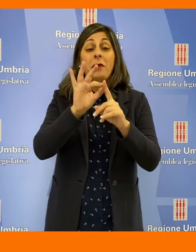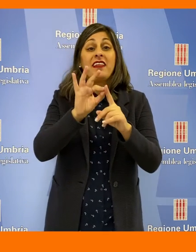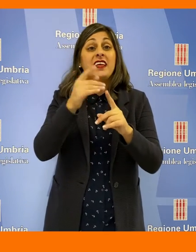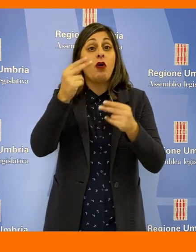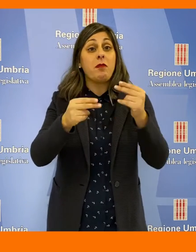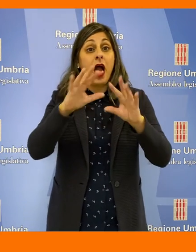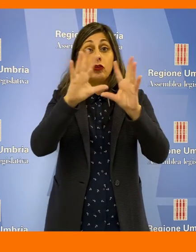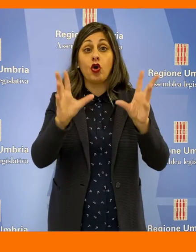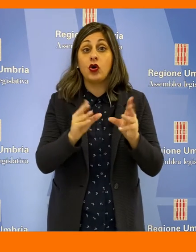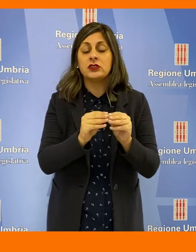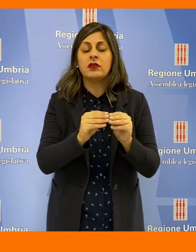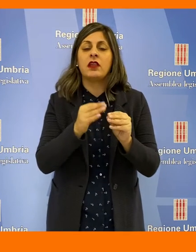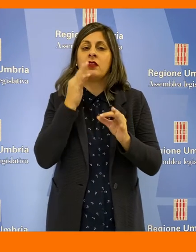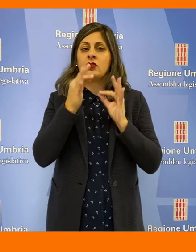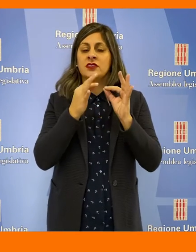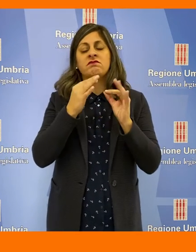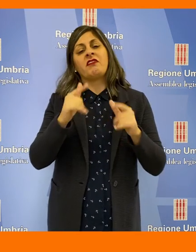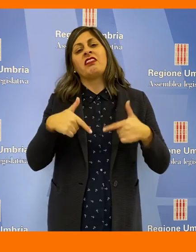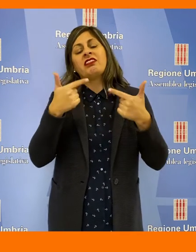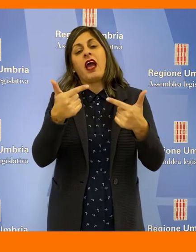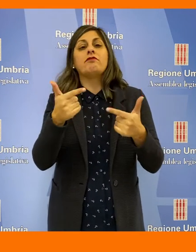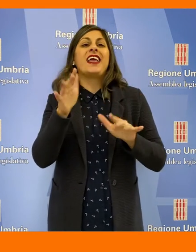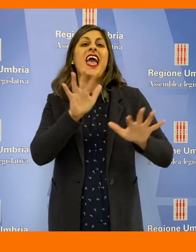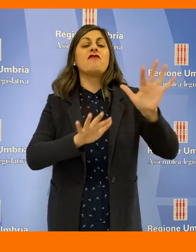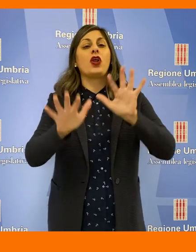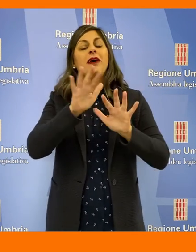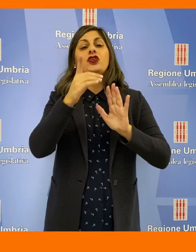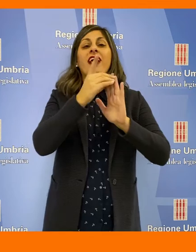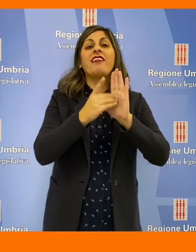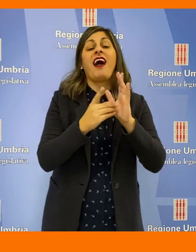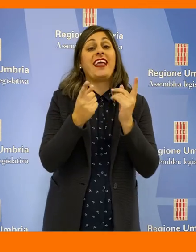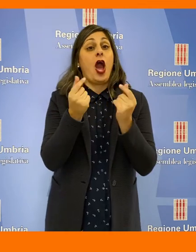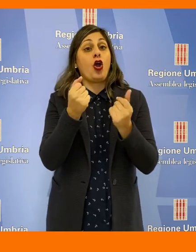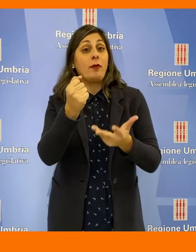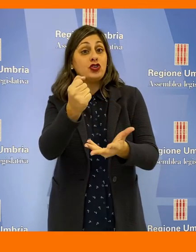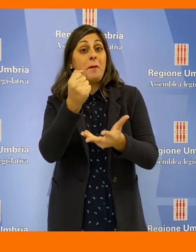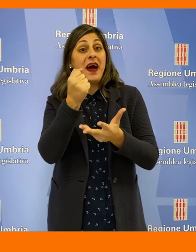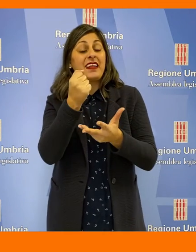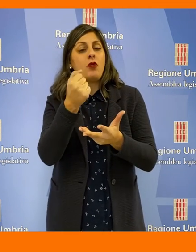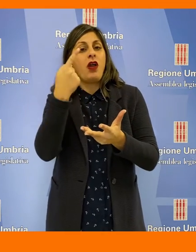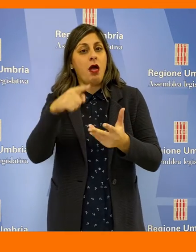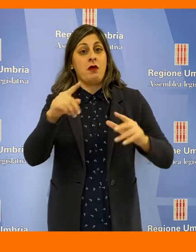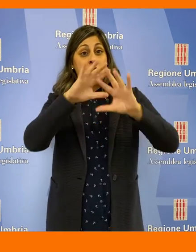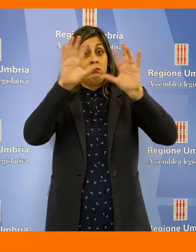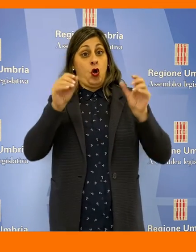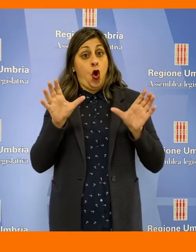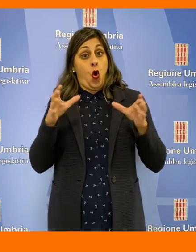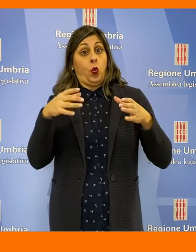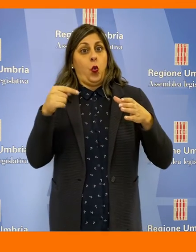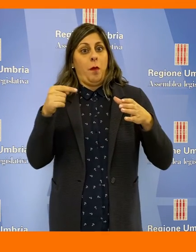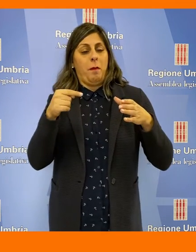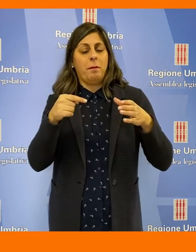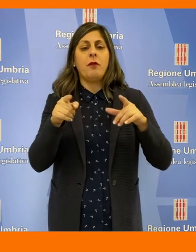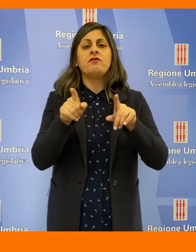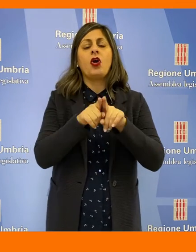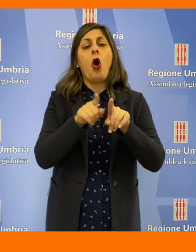Lo scopo del bilancio consolidato è quello di fornire uno strumento informativo dei dati economici e patrimoniali del gruppo,